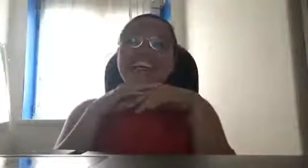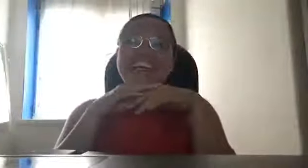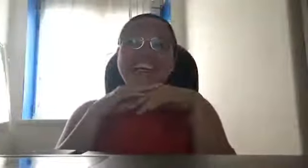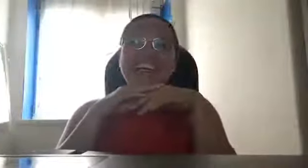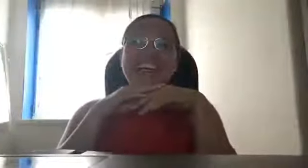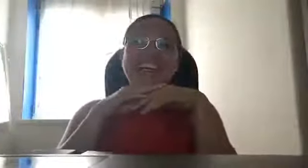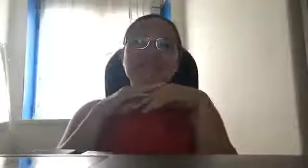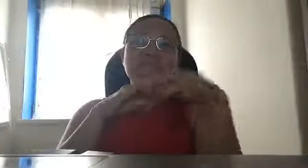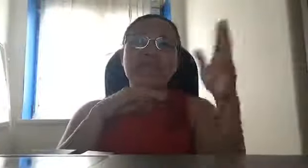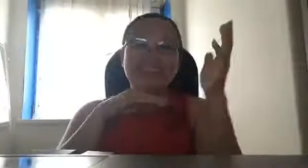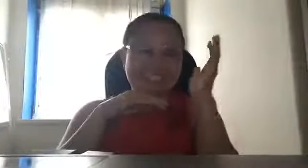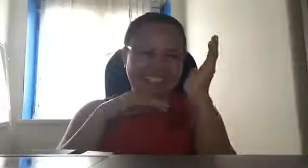parents